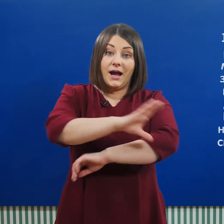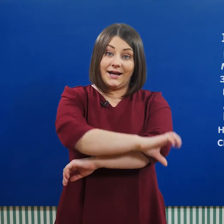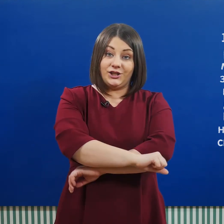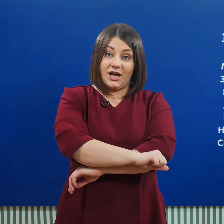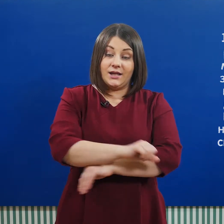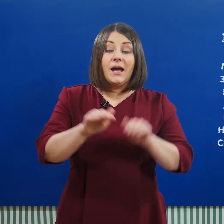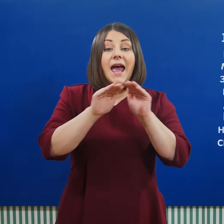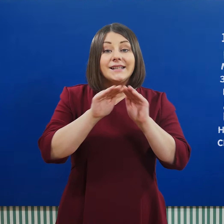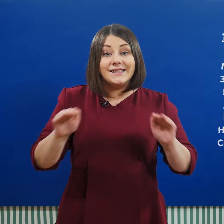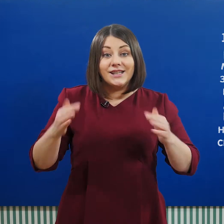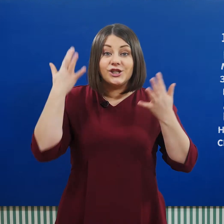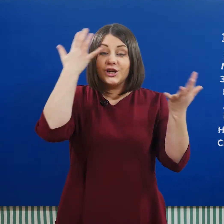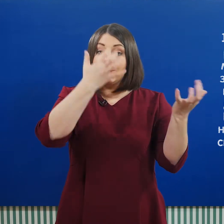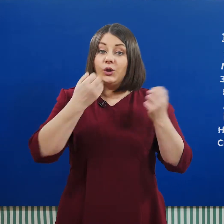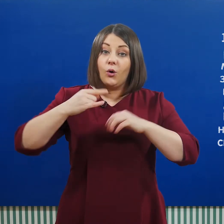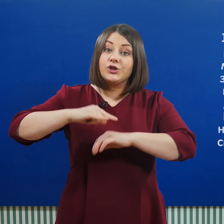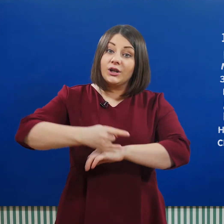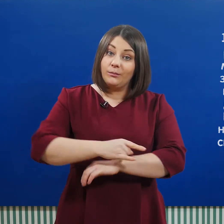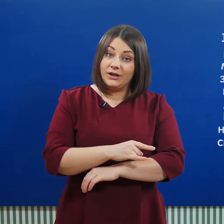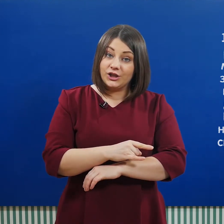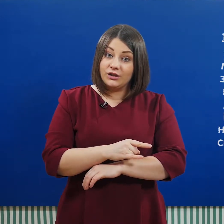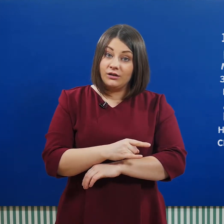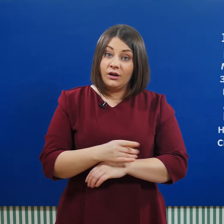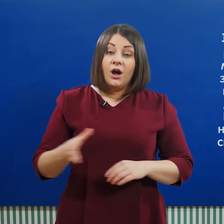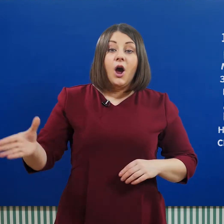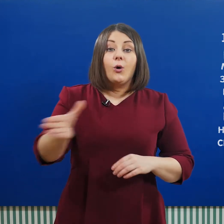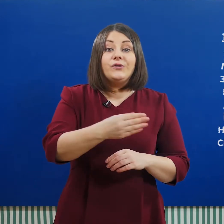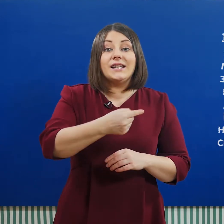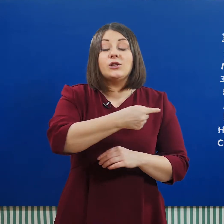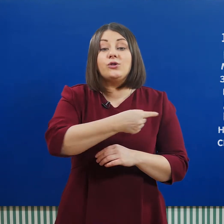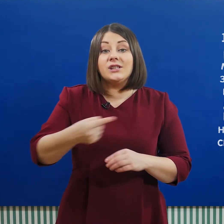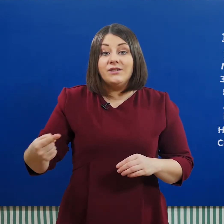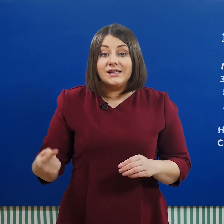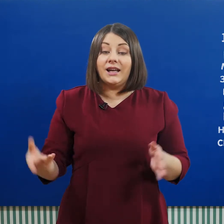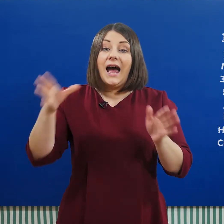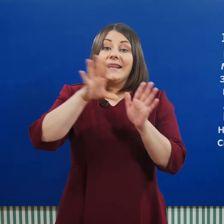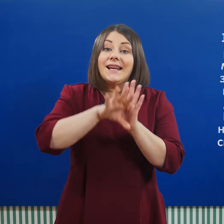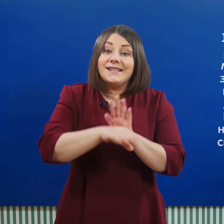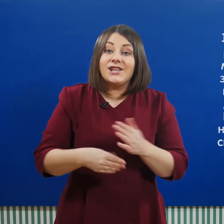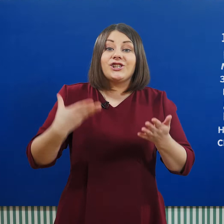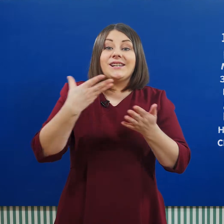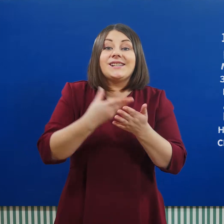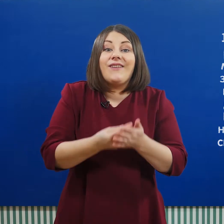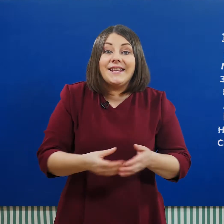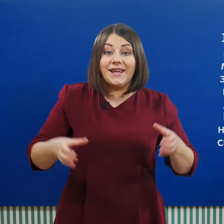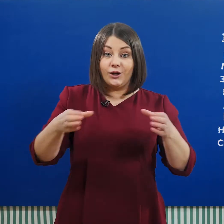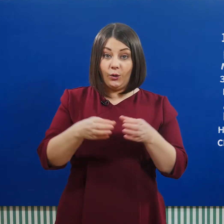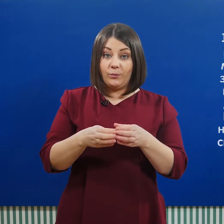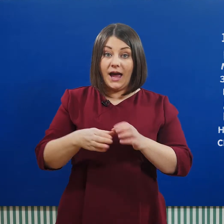окончанием «тишь», «ночь», «мышь». У всех существительных, относящихся к своей группе,